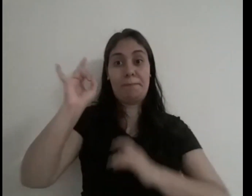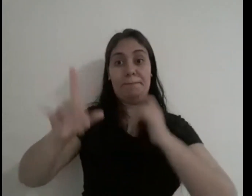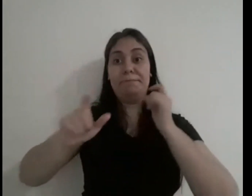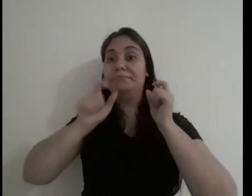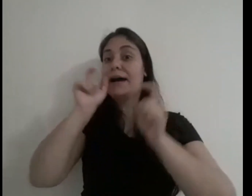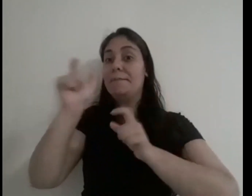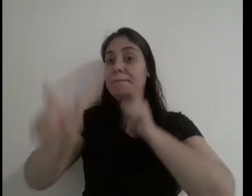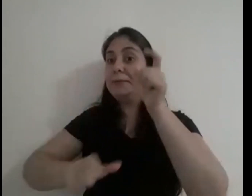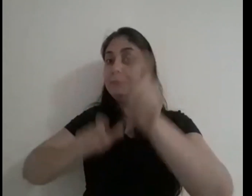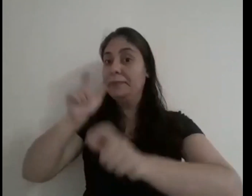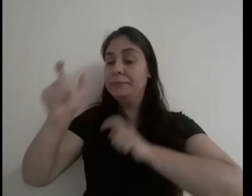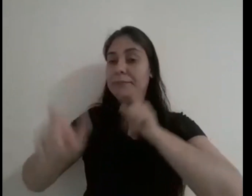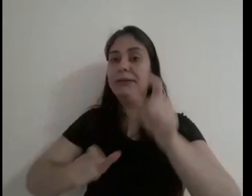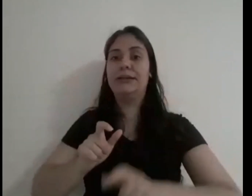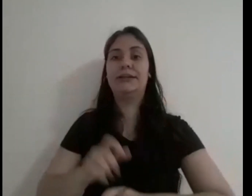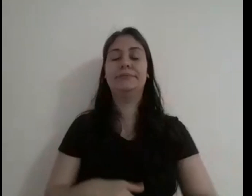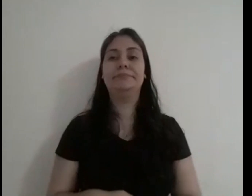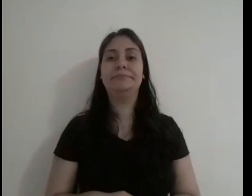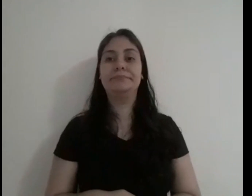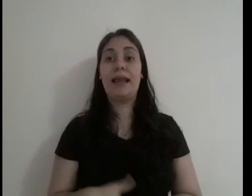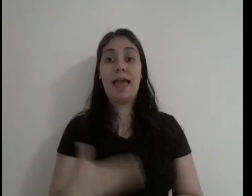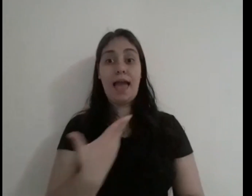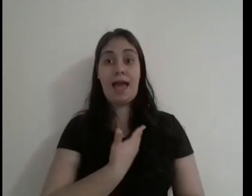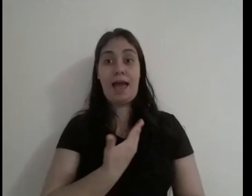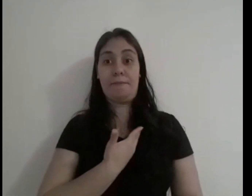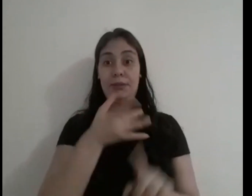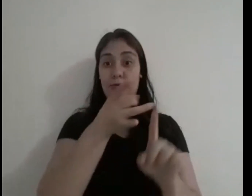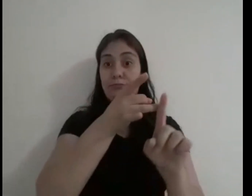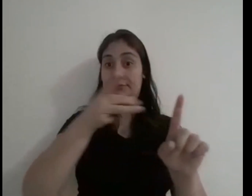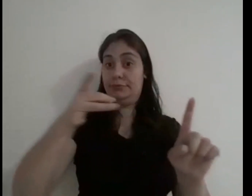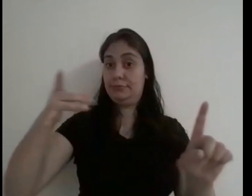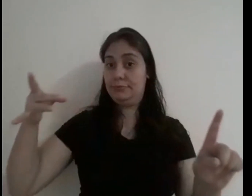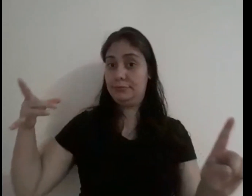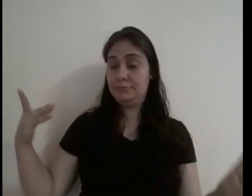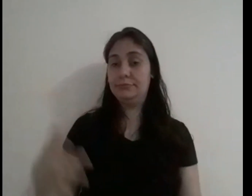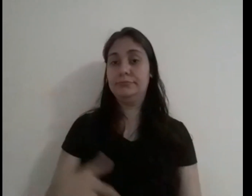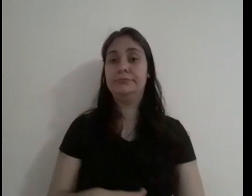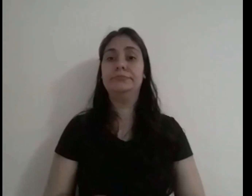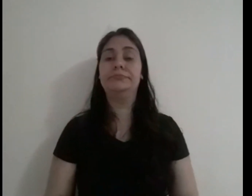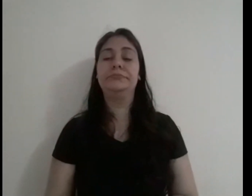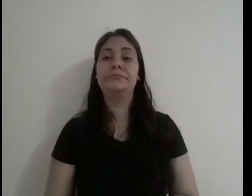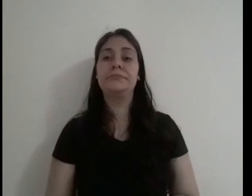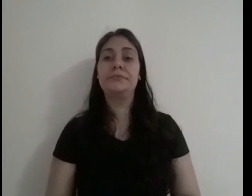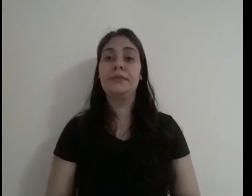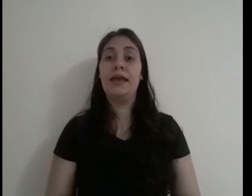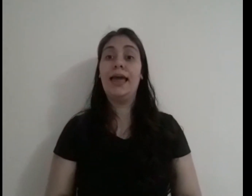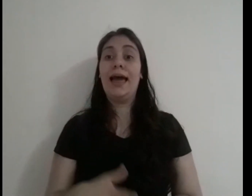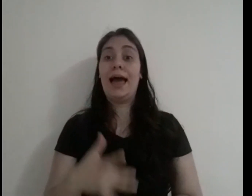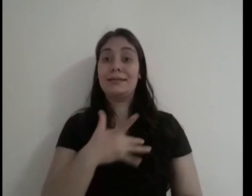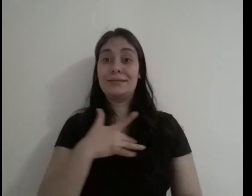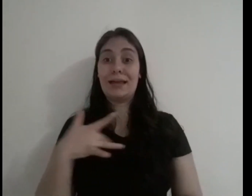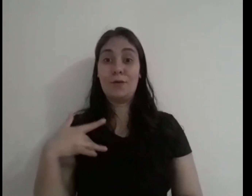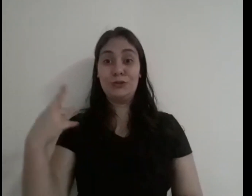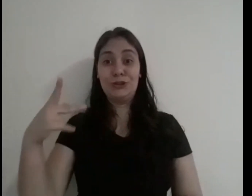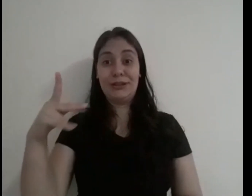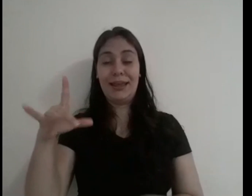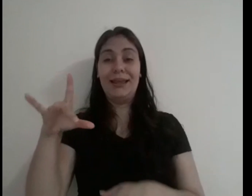As pessoas o ofendiam. Amigos se distanciaram. A saúde dele ficou